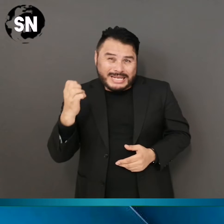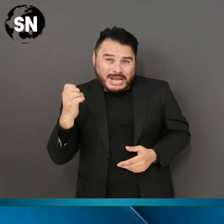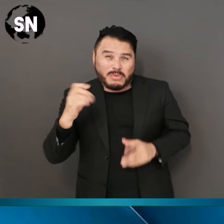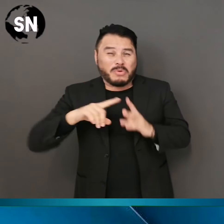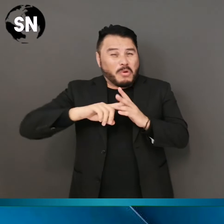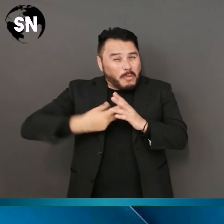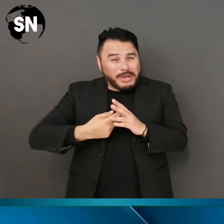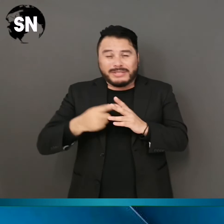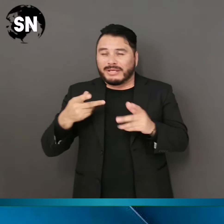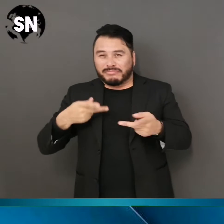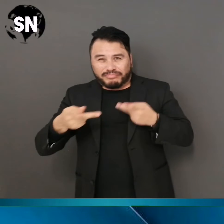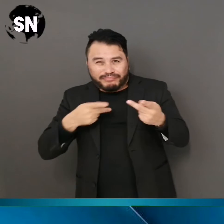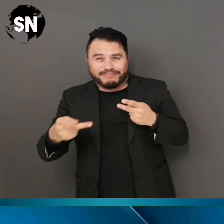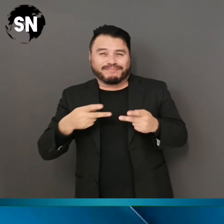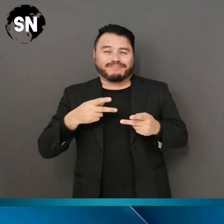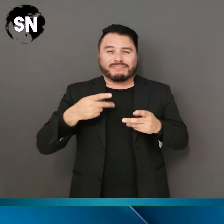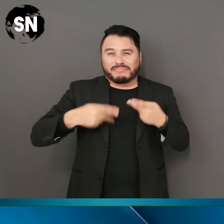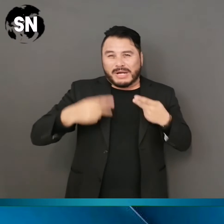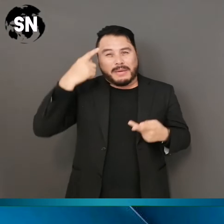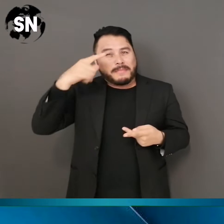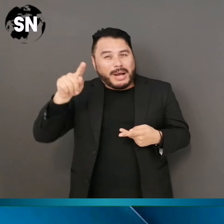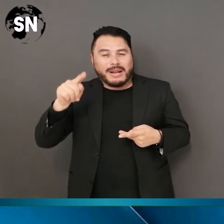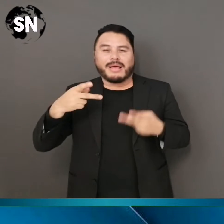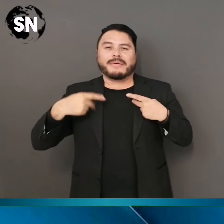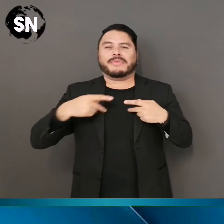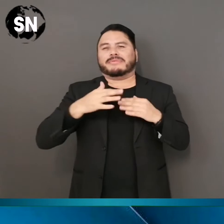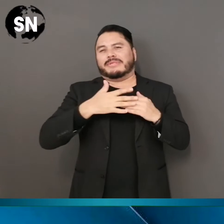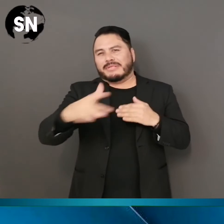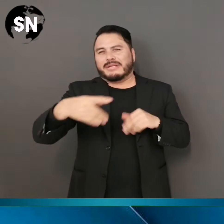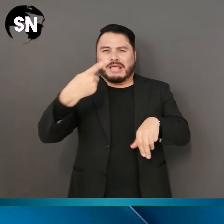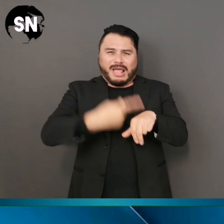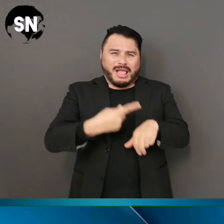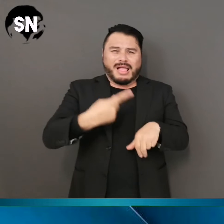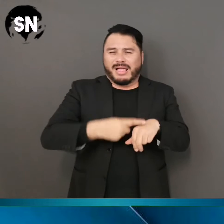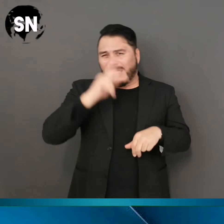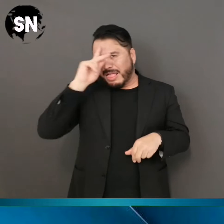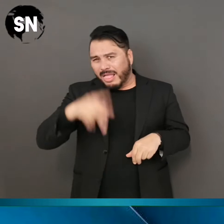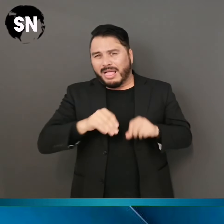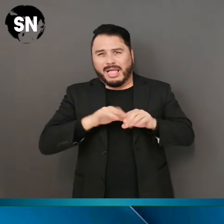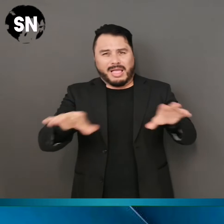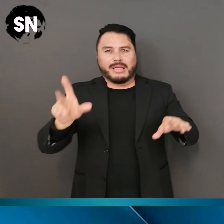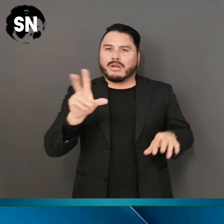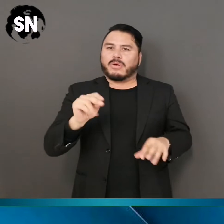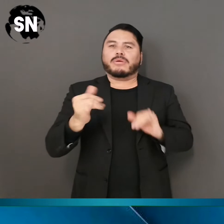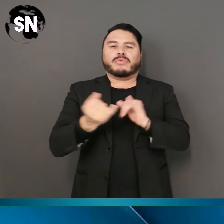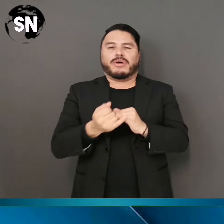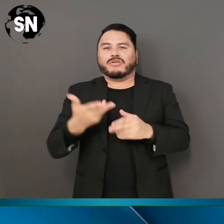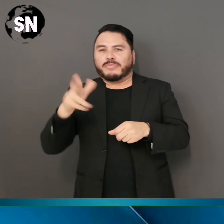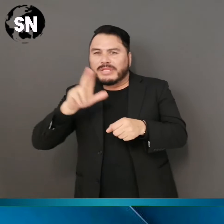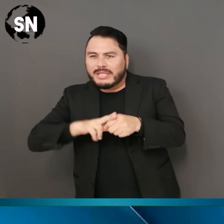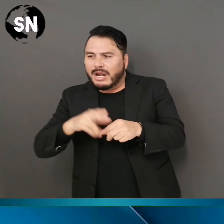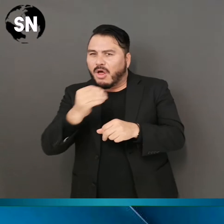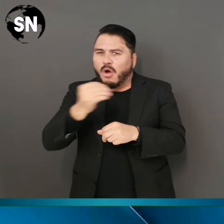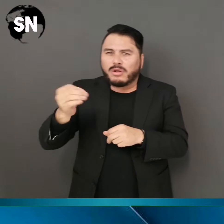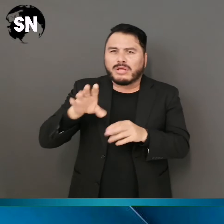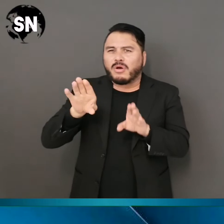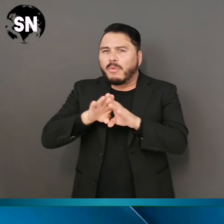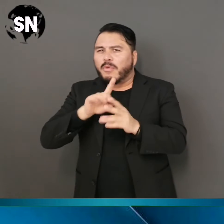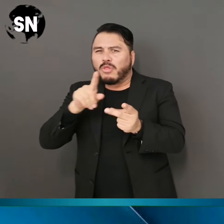aplicación de la jornada de sana distancia a nivel nacional, la reconversión hospitalaria y el convenio firmado con hospitales privados, entre